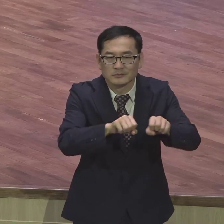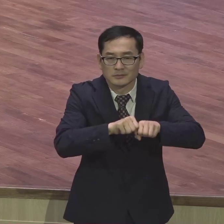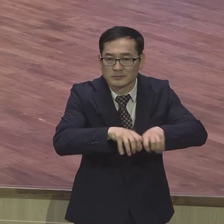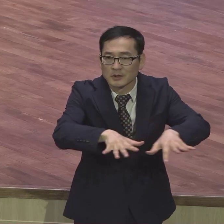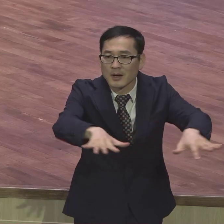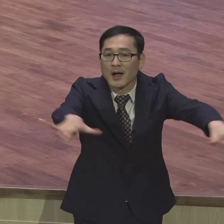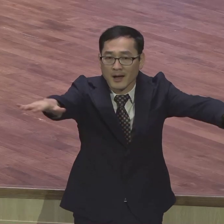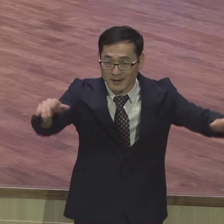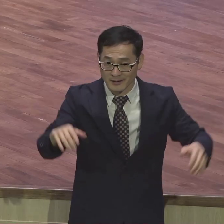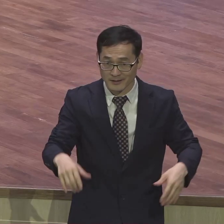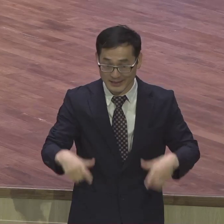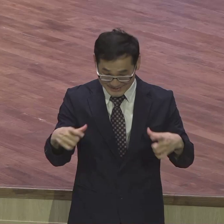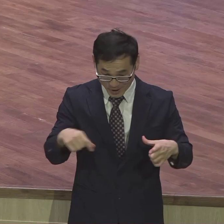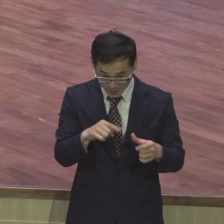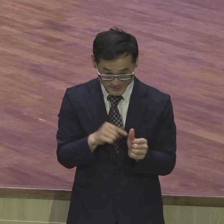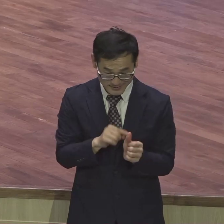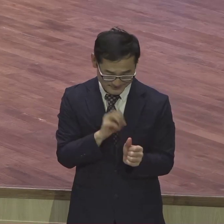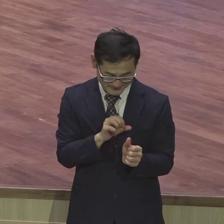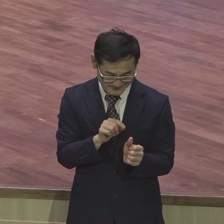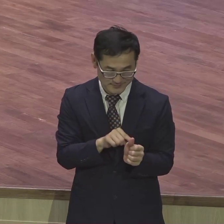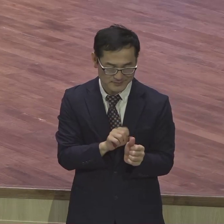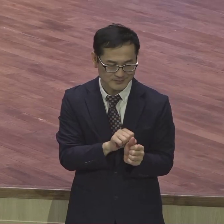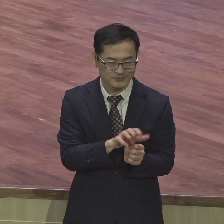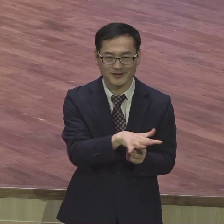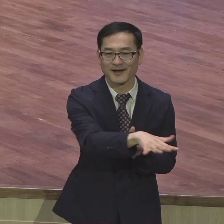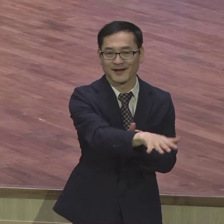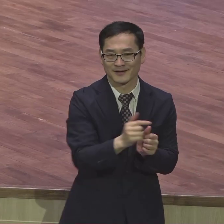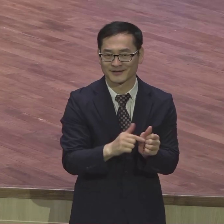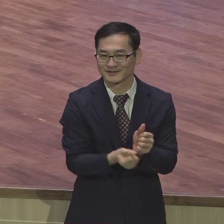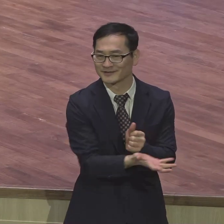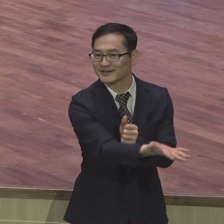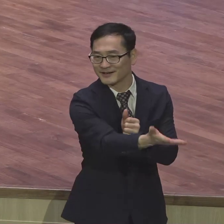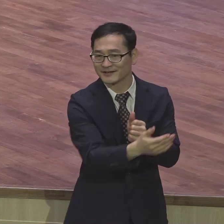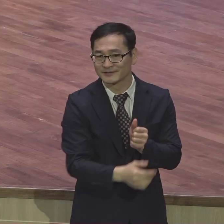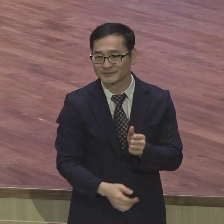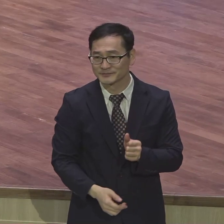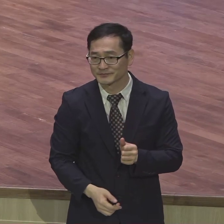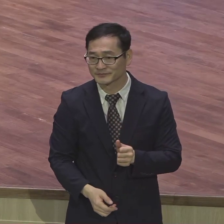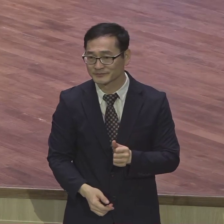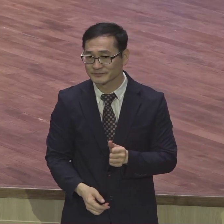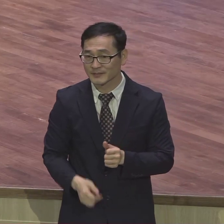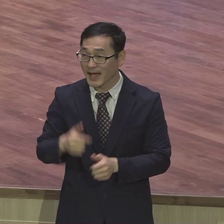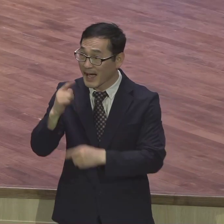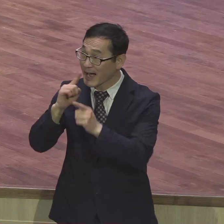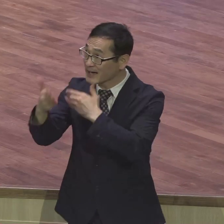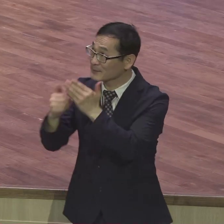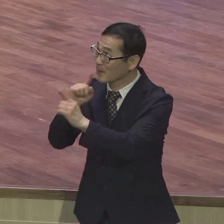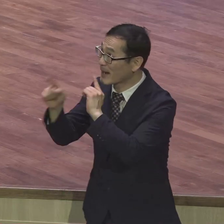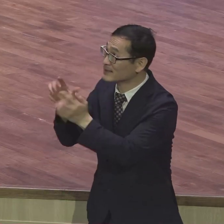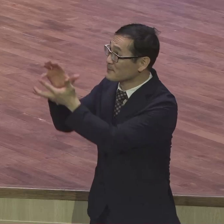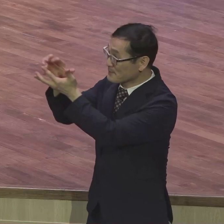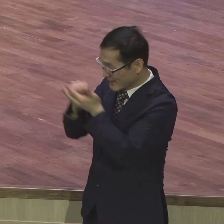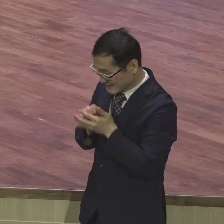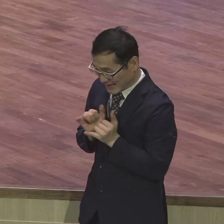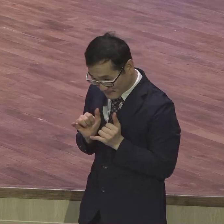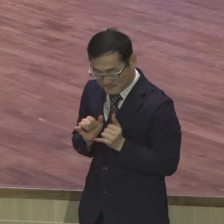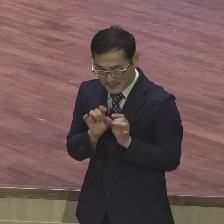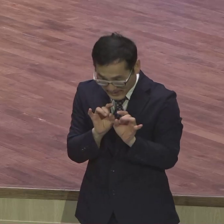있는 그 지역에서 감당했다 이것은 무엇을 말합니까 바로 하나님의 말씀을 받은 한 분 한 분이 중요하다는 게 여러분이 예원계에서